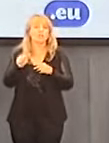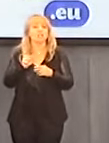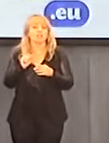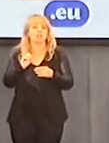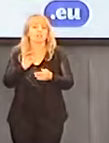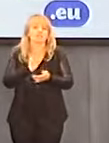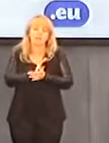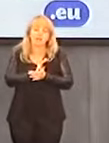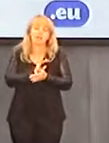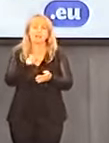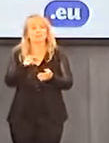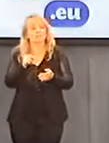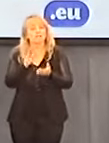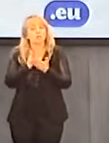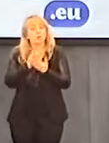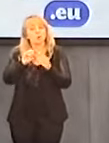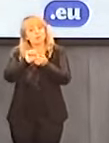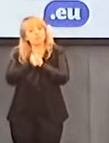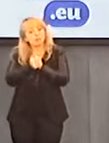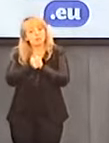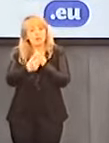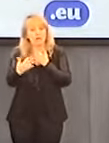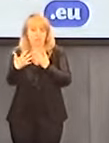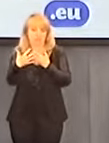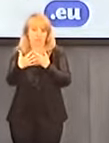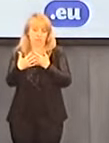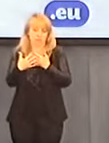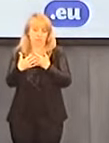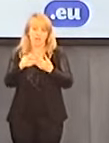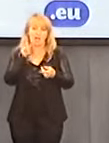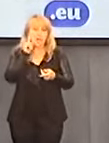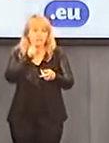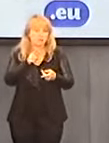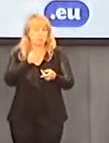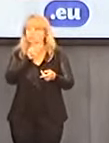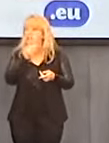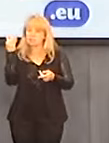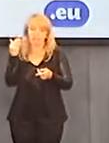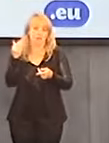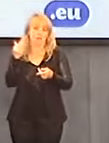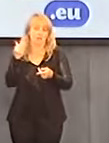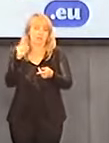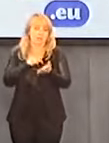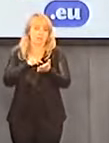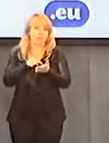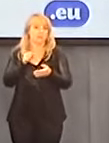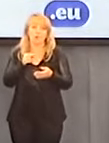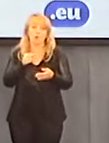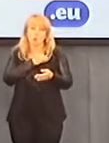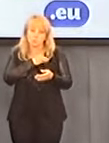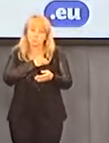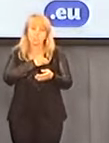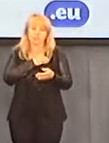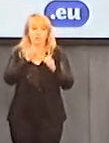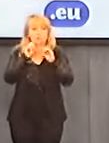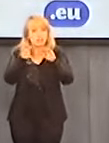zmieniających wizerunek. Natomiast nie ma faktycznej intencji, żeby wyjaśnić afery pedofilskie, żeby